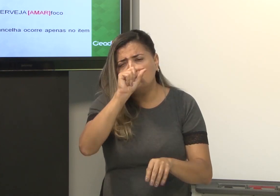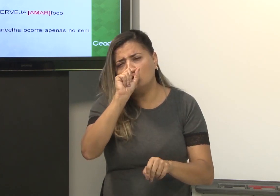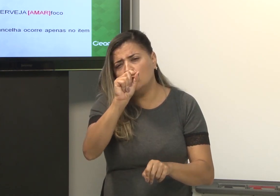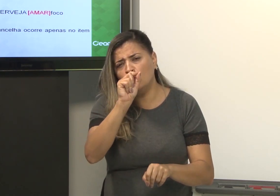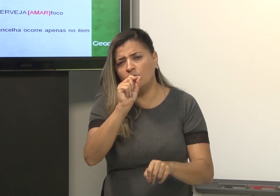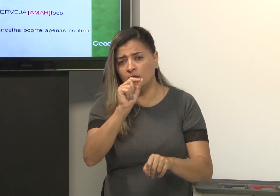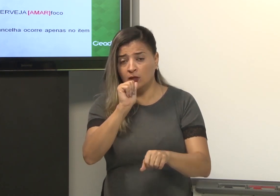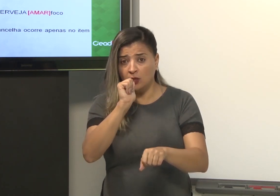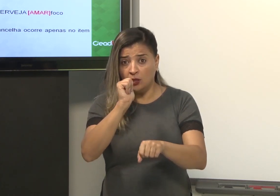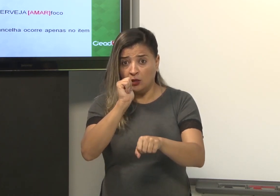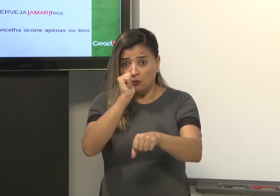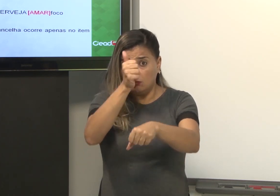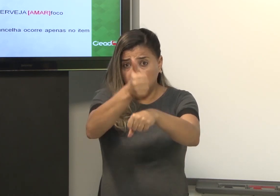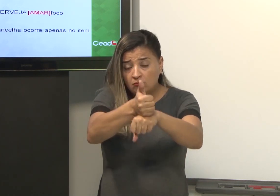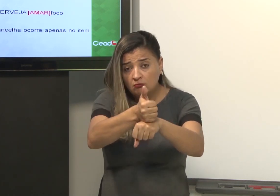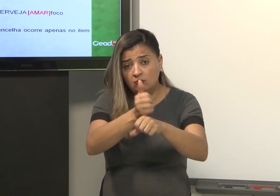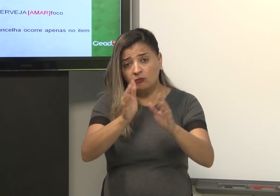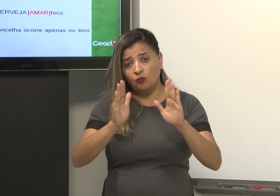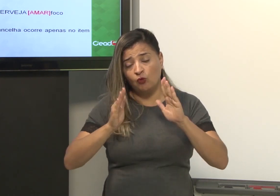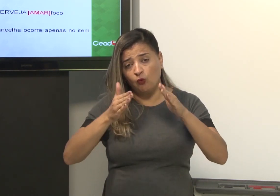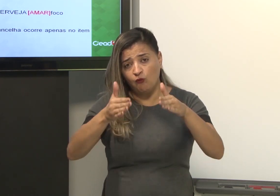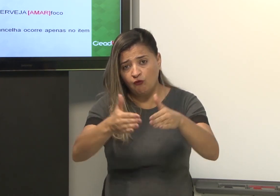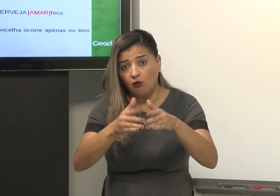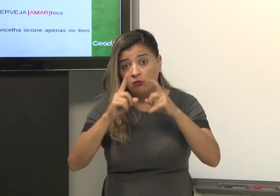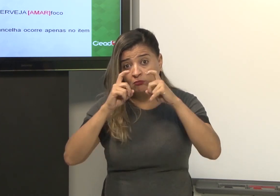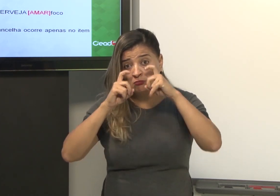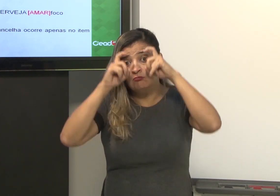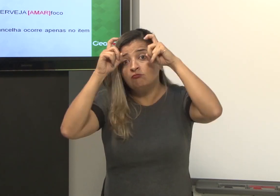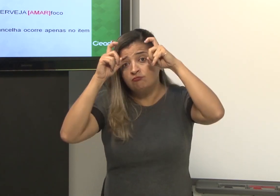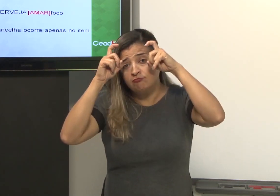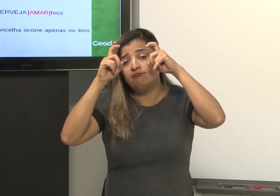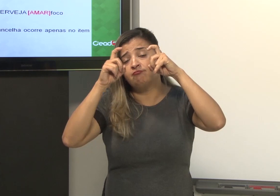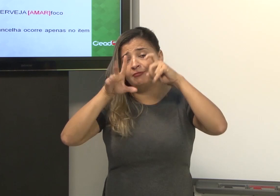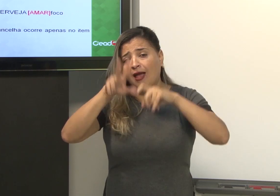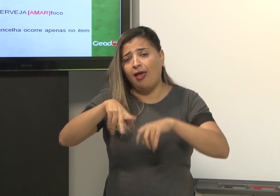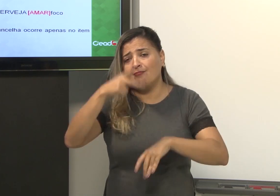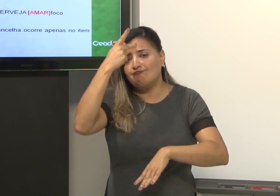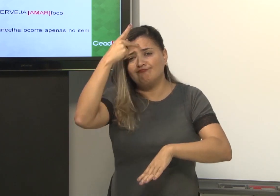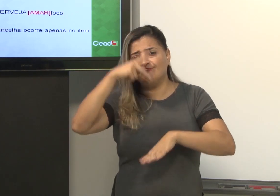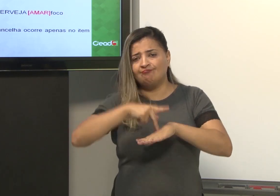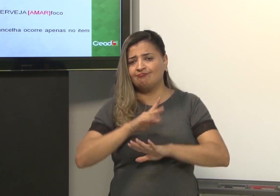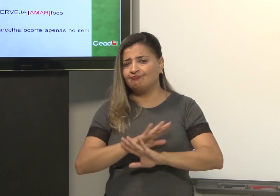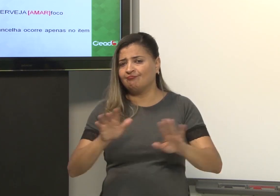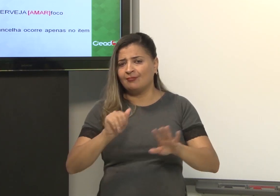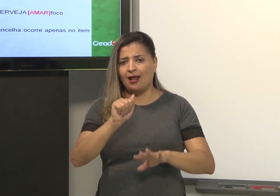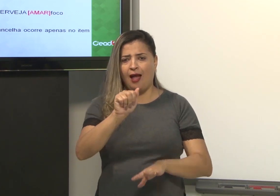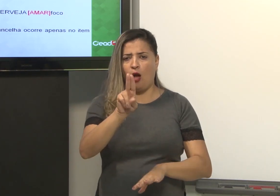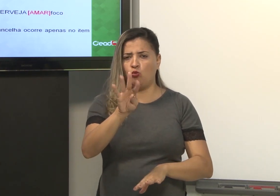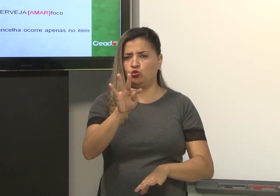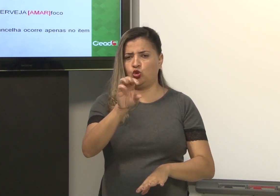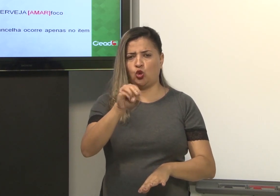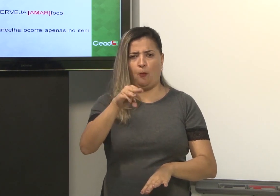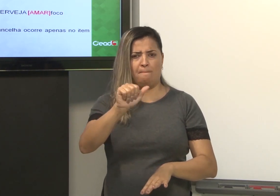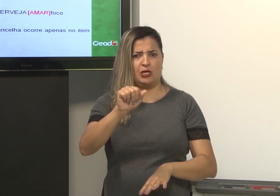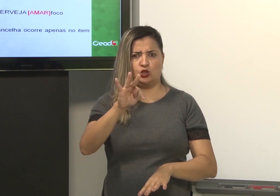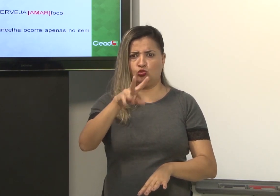Então, você tem que lembrar que tem o tópico e o foco. Os dois usam a expressão. É